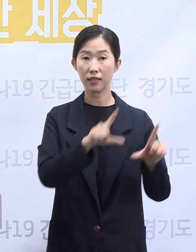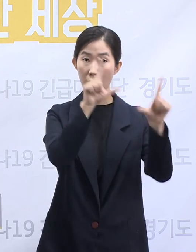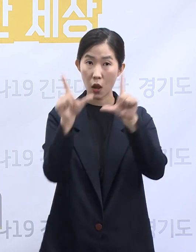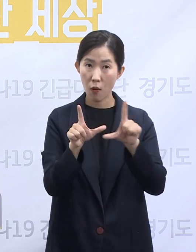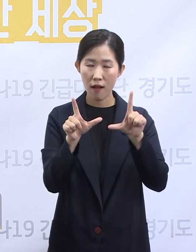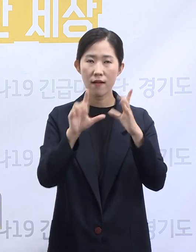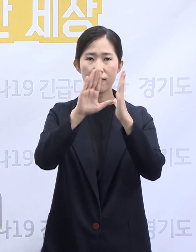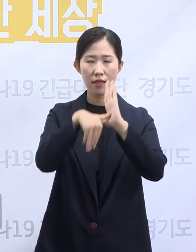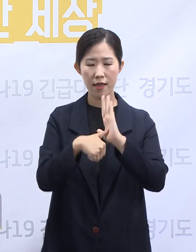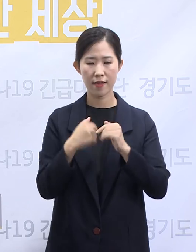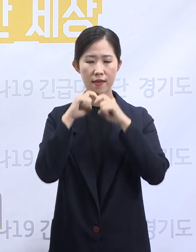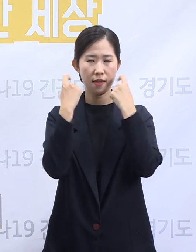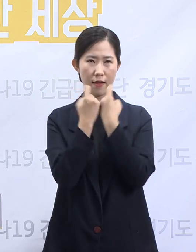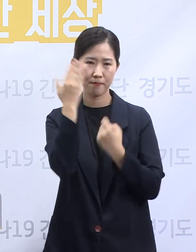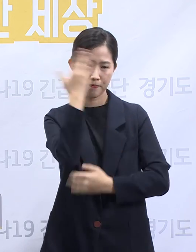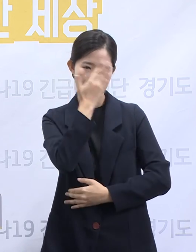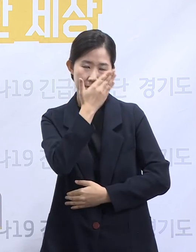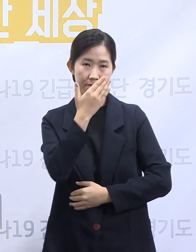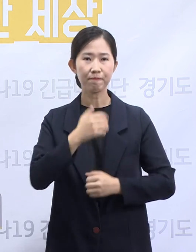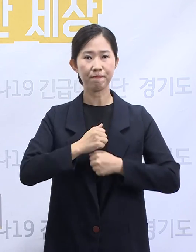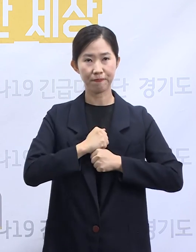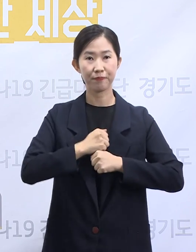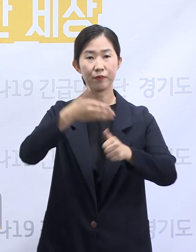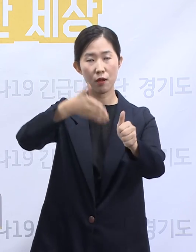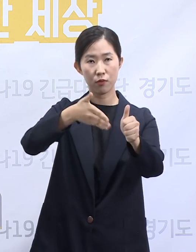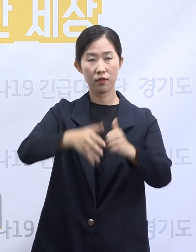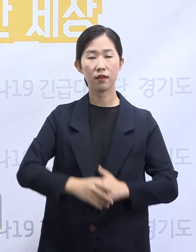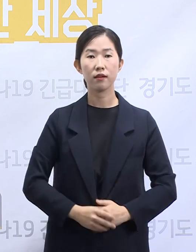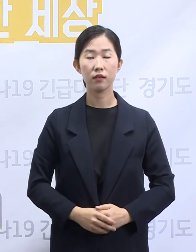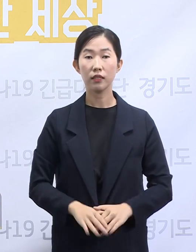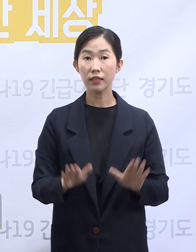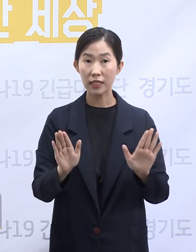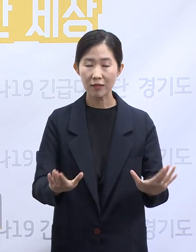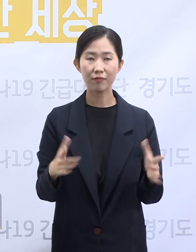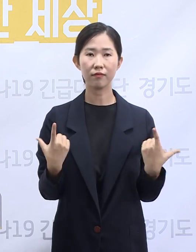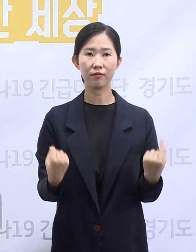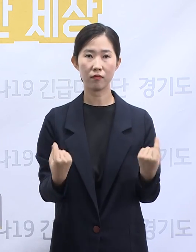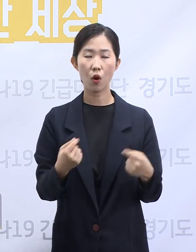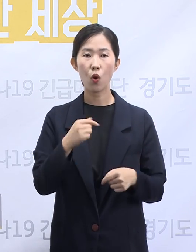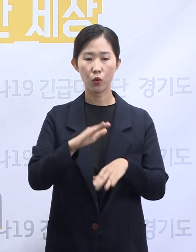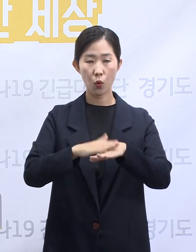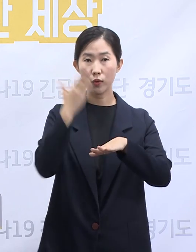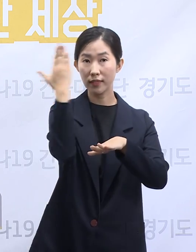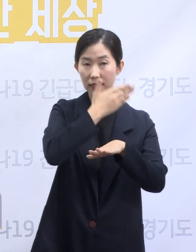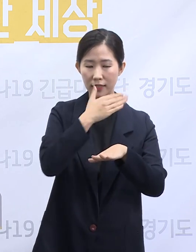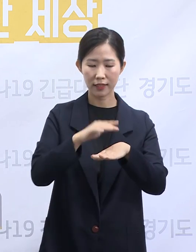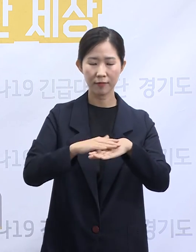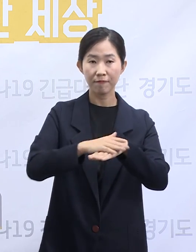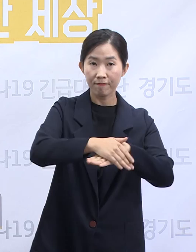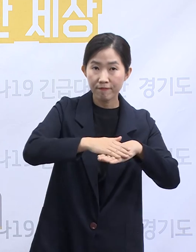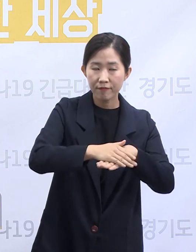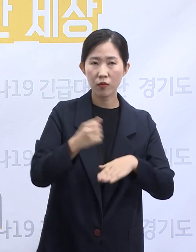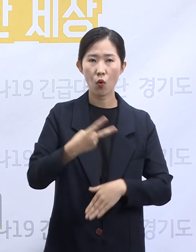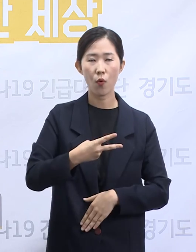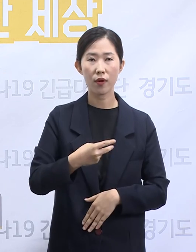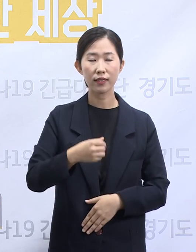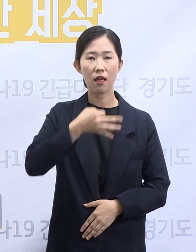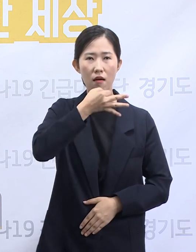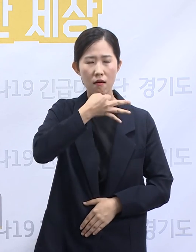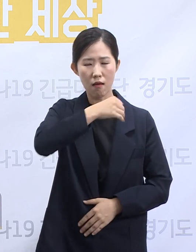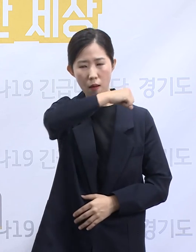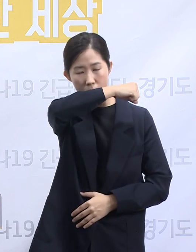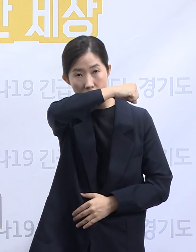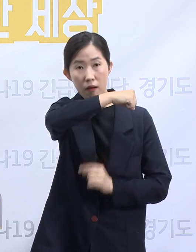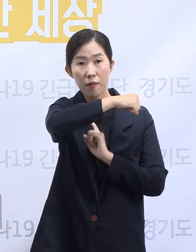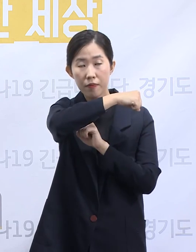적극적으로 참여해 주시길 바랍니다. 현재까지 해주신 것처럼 손 씻기, 기침 예절 등 개인 희생 수칙을 철저히